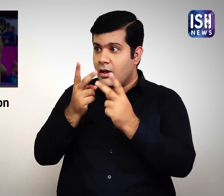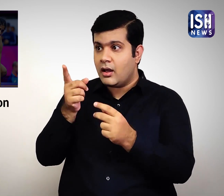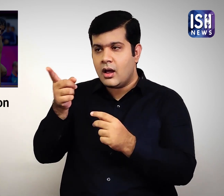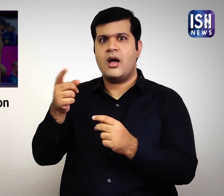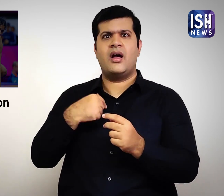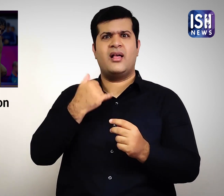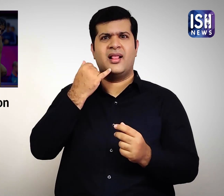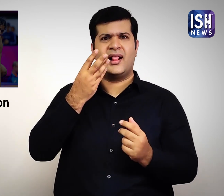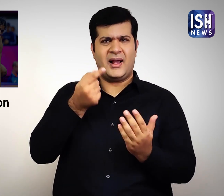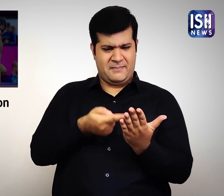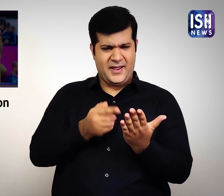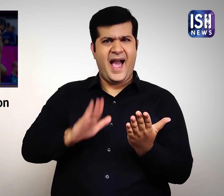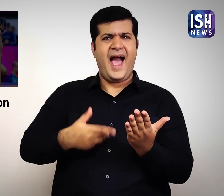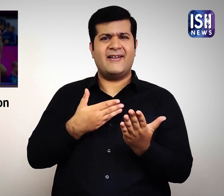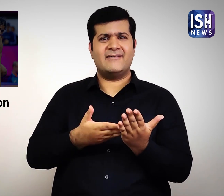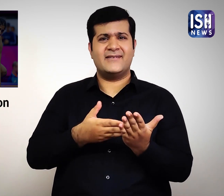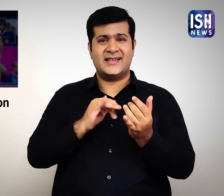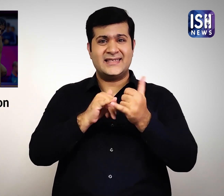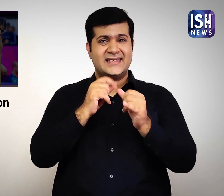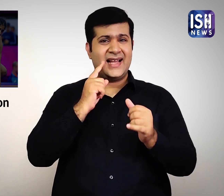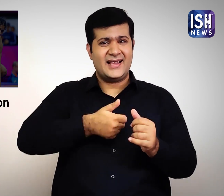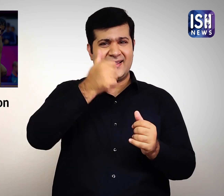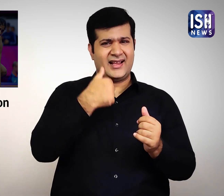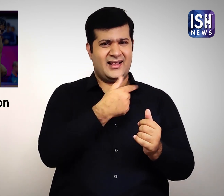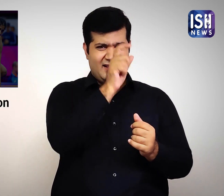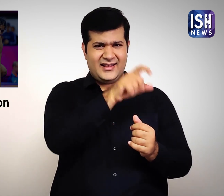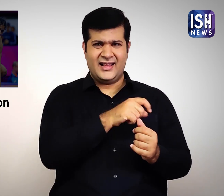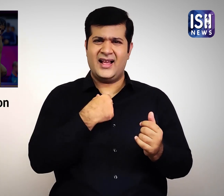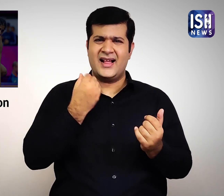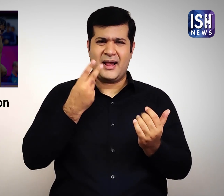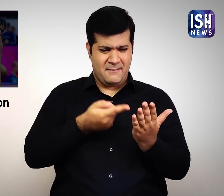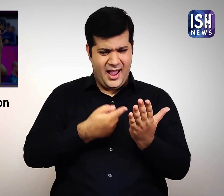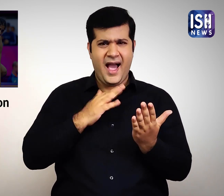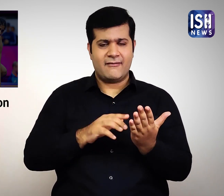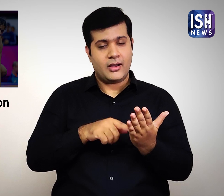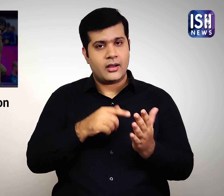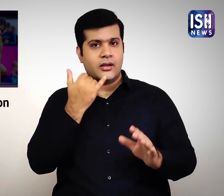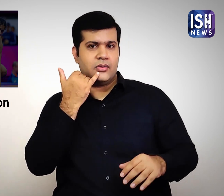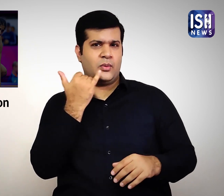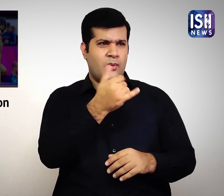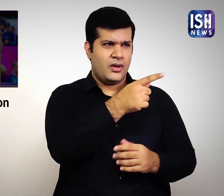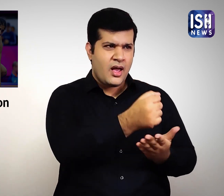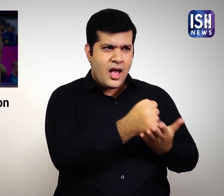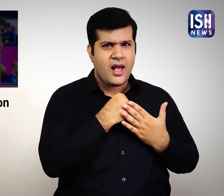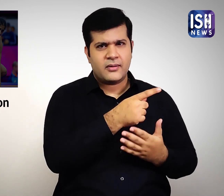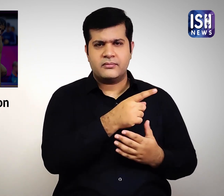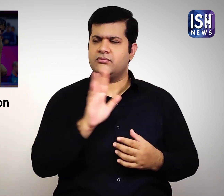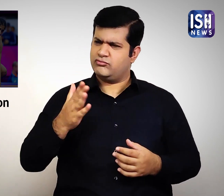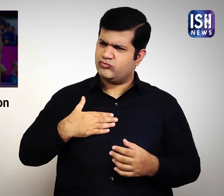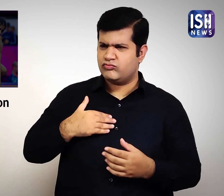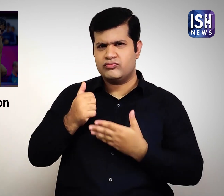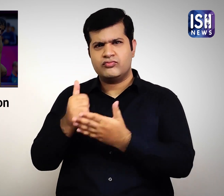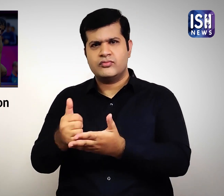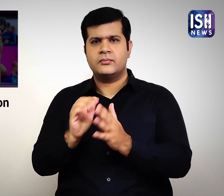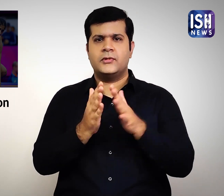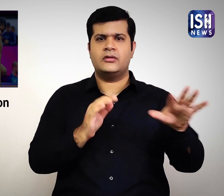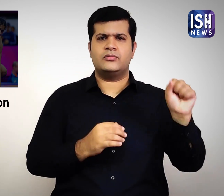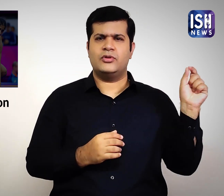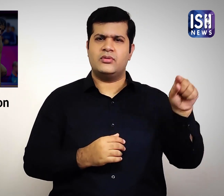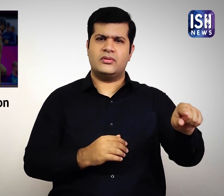पास एक अधिकारी का संपर्ख था इसलिए मैंने उनसे संपर्ख किया और उनकी मदद मांगी। शुक्र है